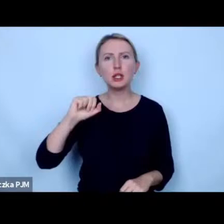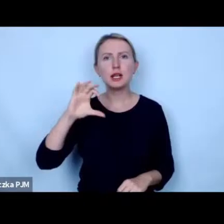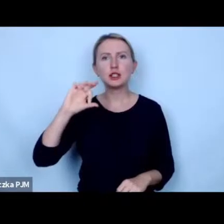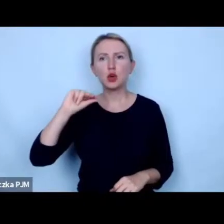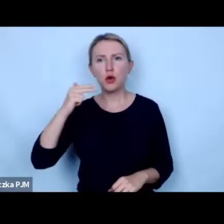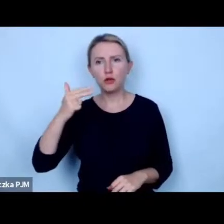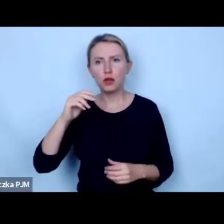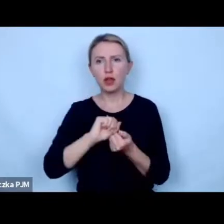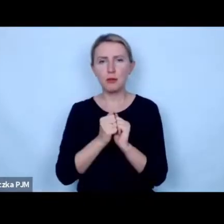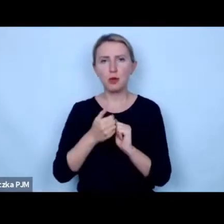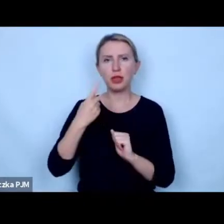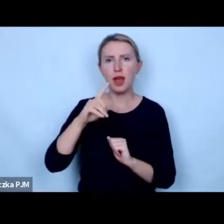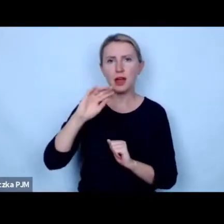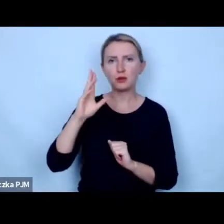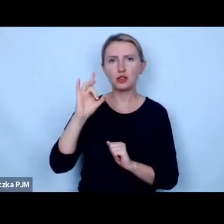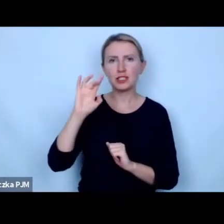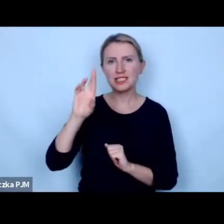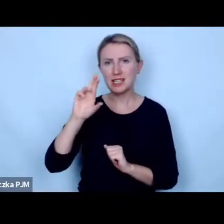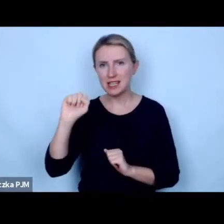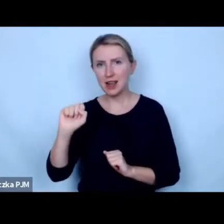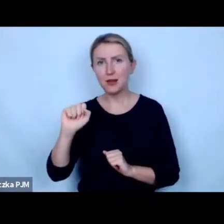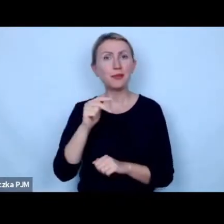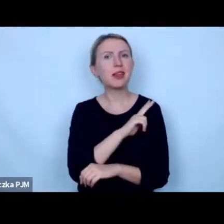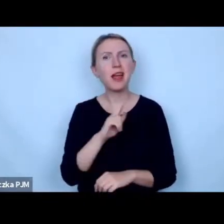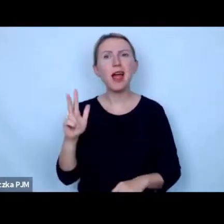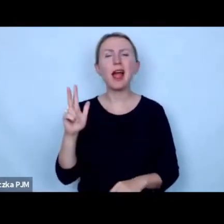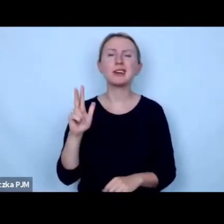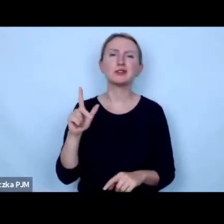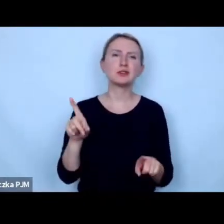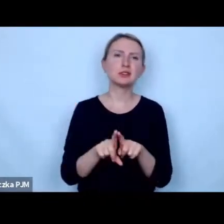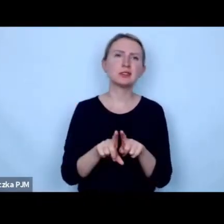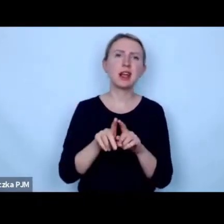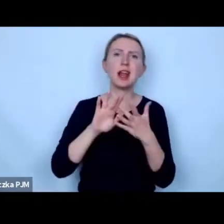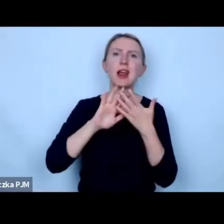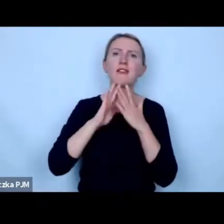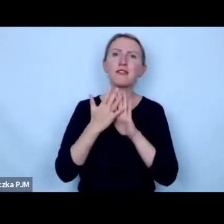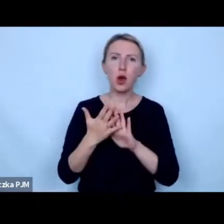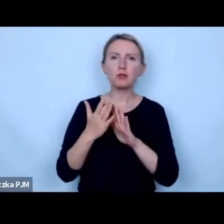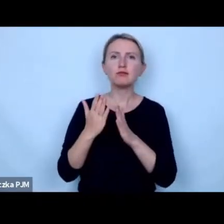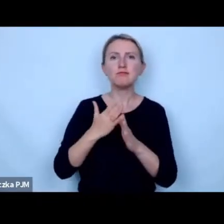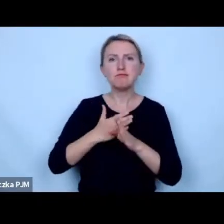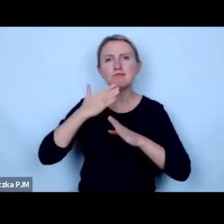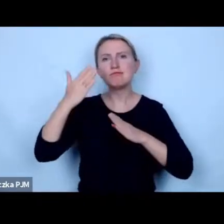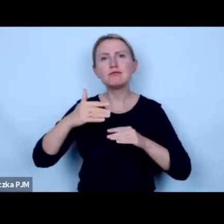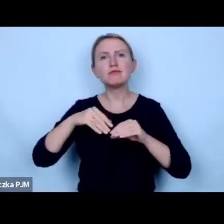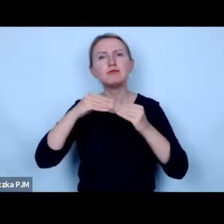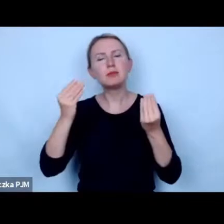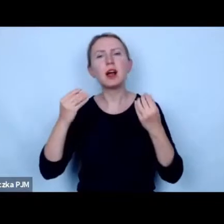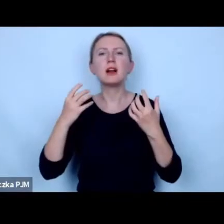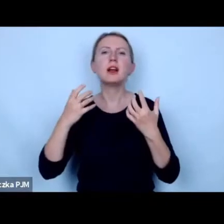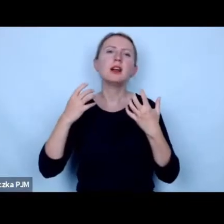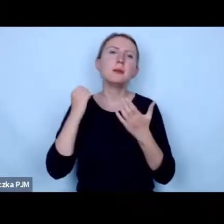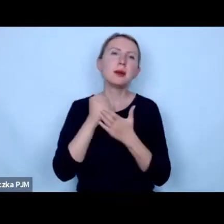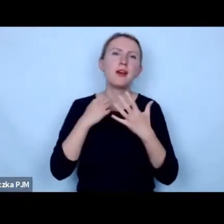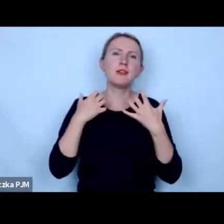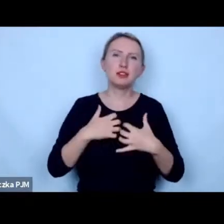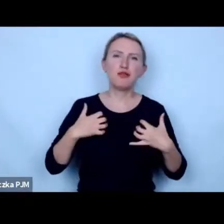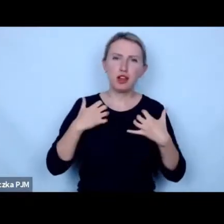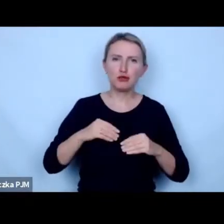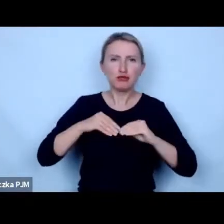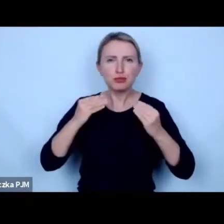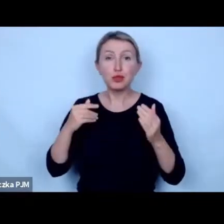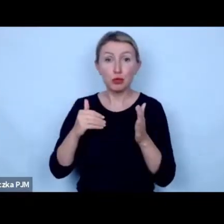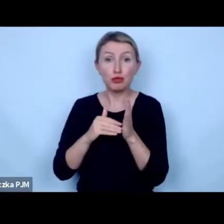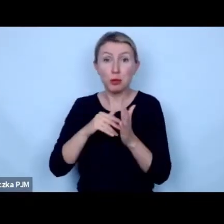pana Dariusz Akzyry że każdy ten również reformistyczny krok w stronę wyprawy losu zwierząt jest potrzebny i trzeba go doceniać